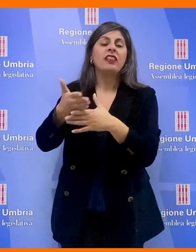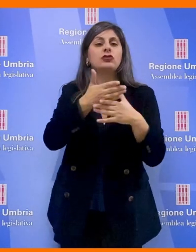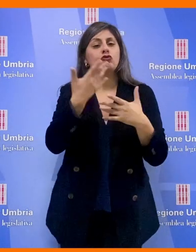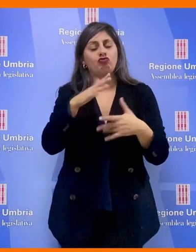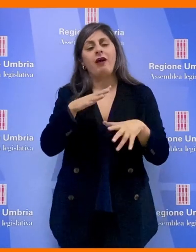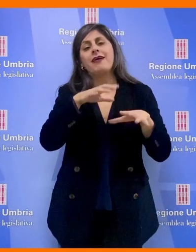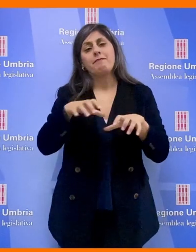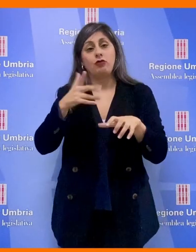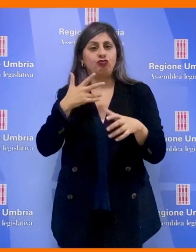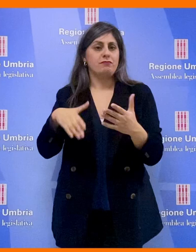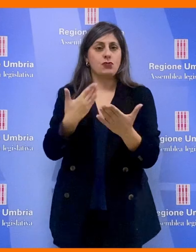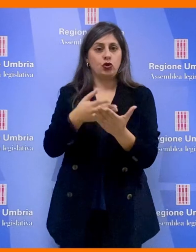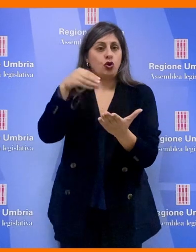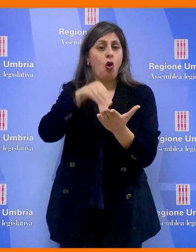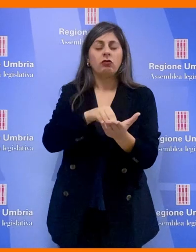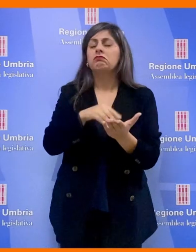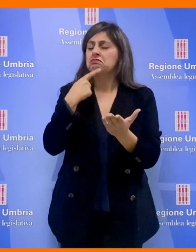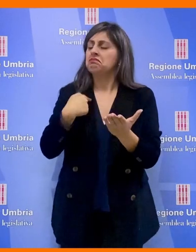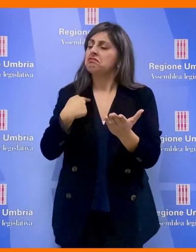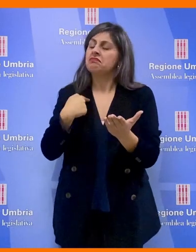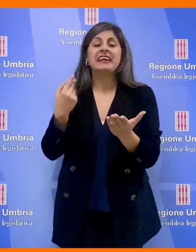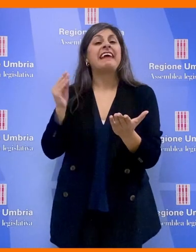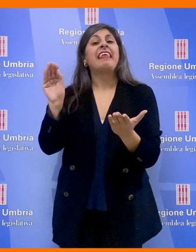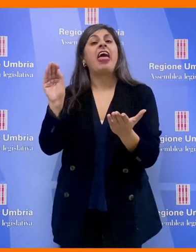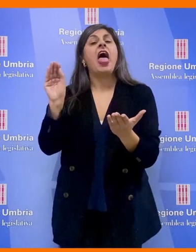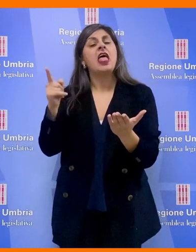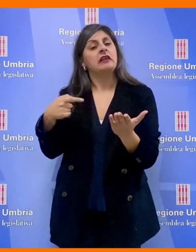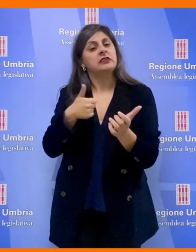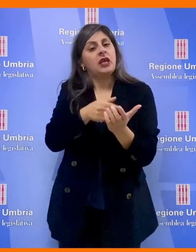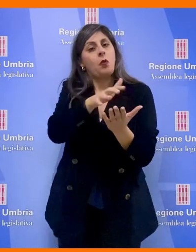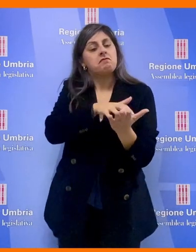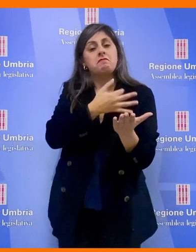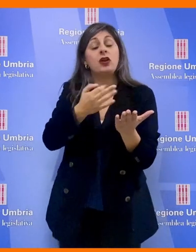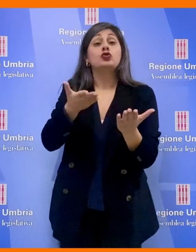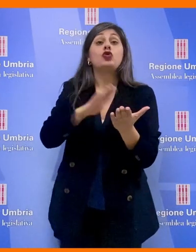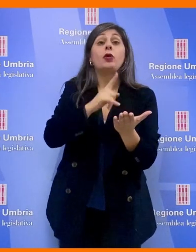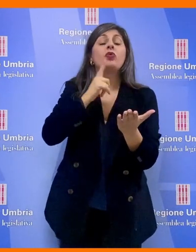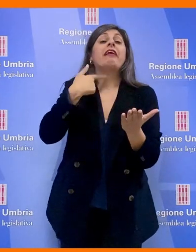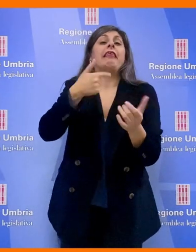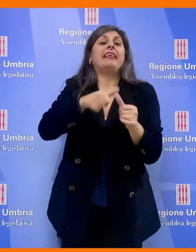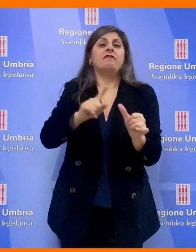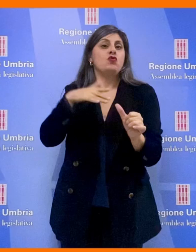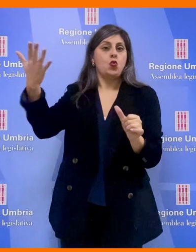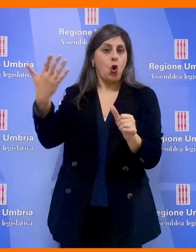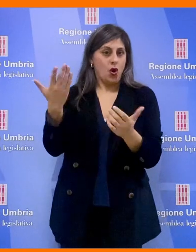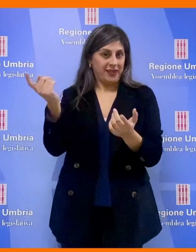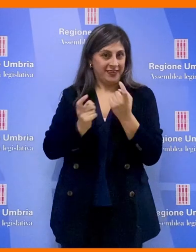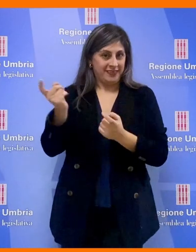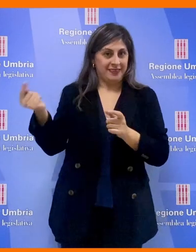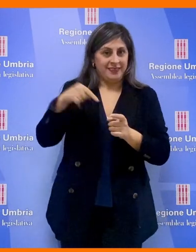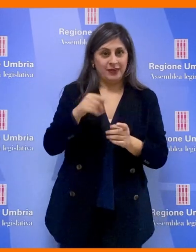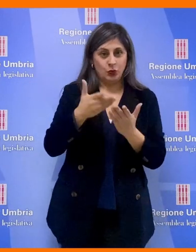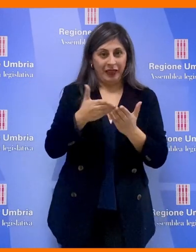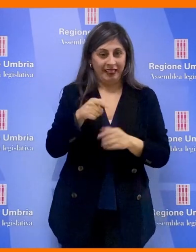previsti dalla mozione, ritenuti in linea con le richieste avanzate soprattutto dai fuorisede. Sostanziale apprezzamento è stato espresso